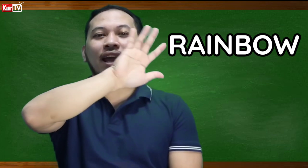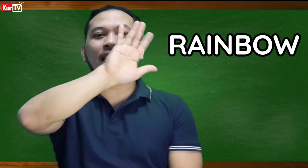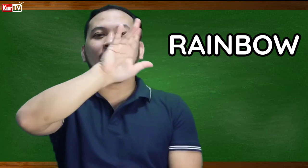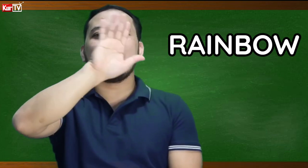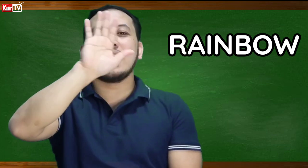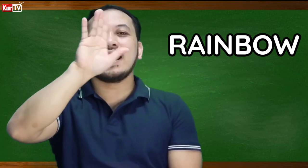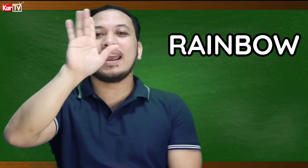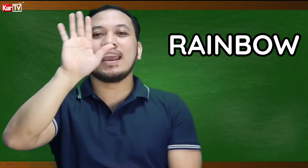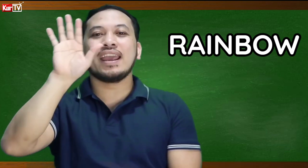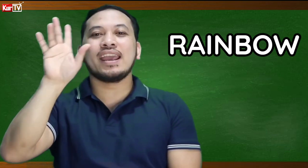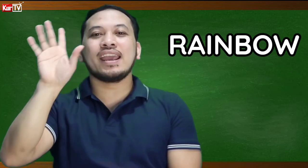rainbow